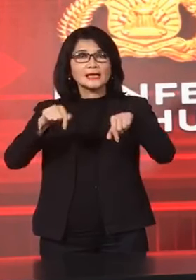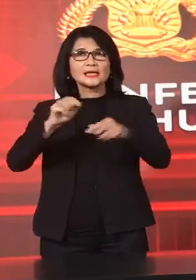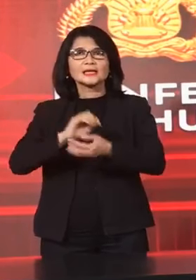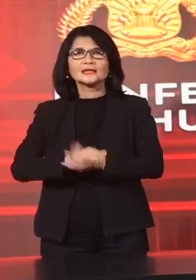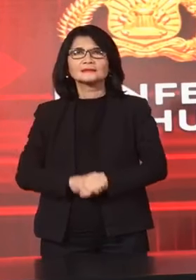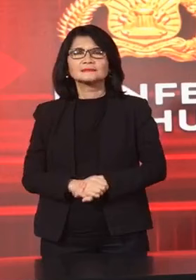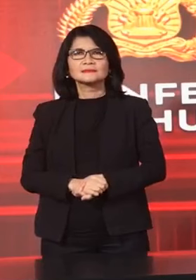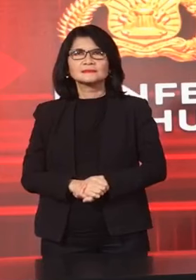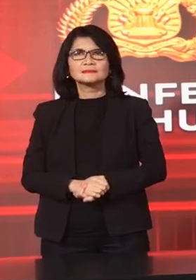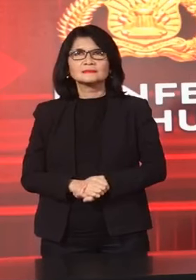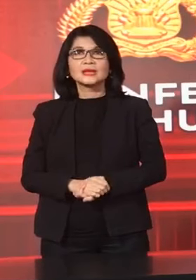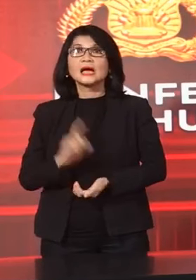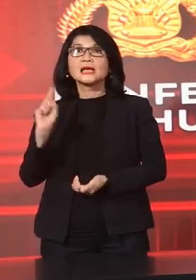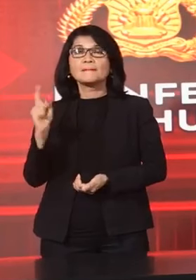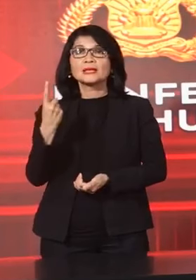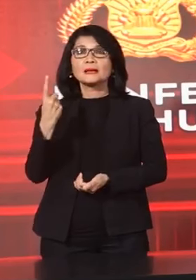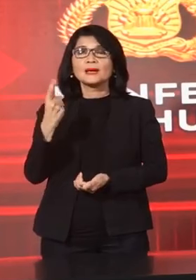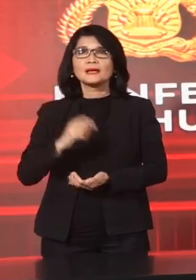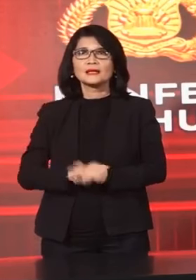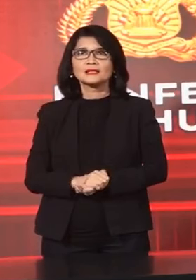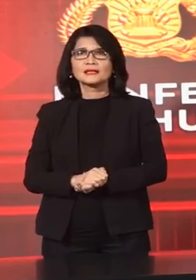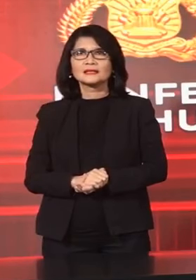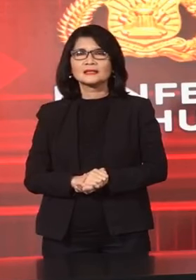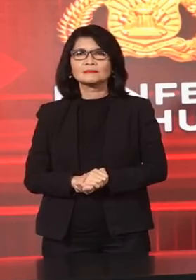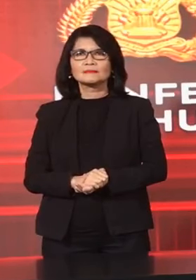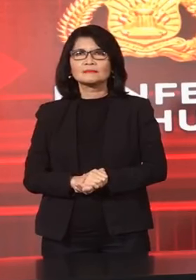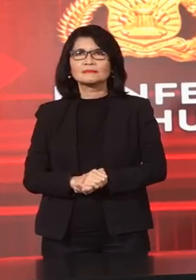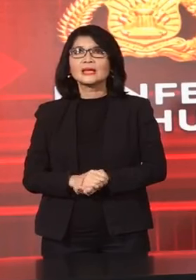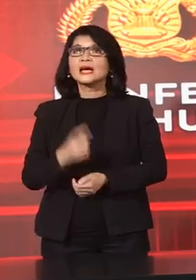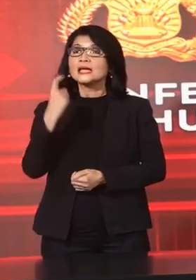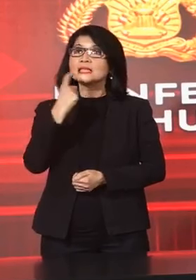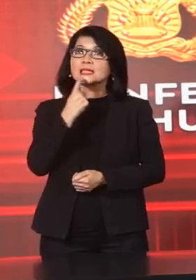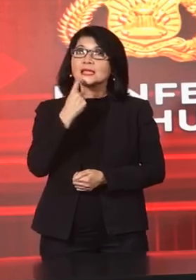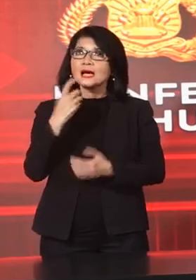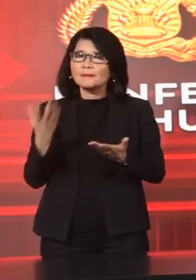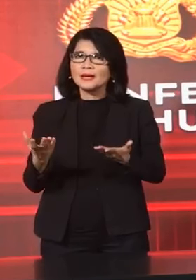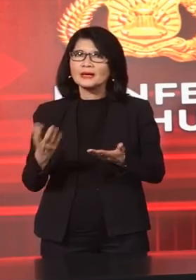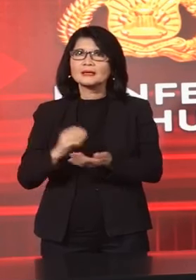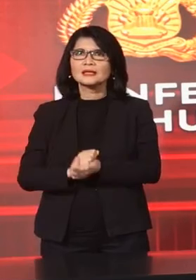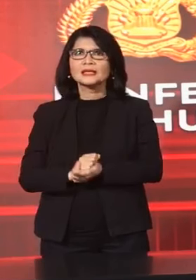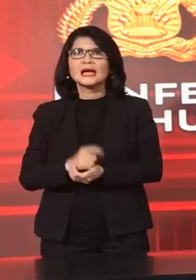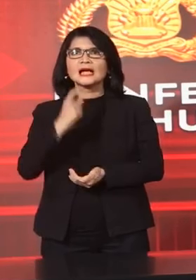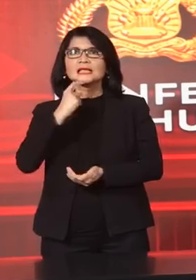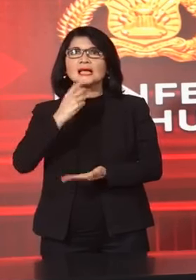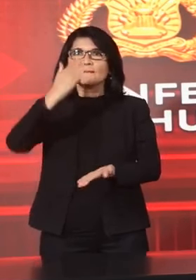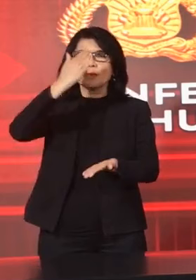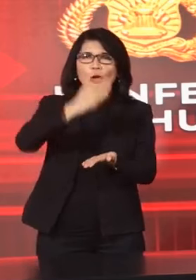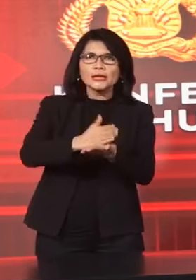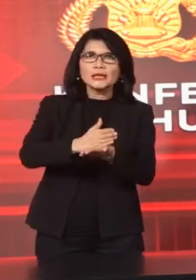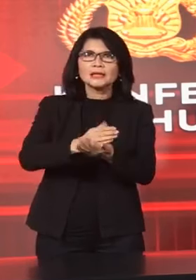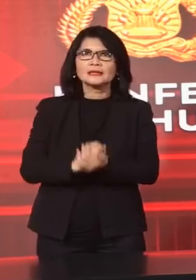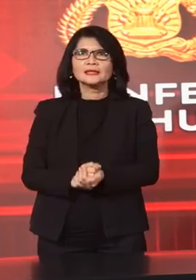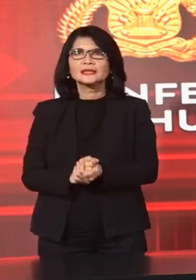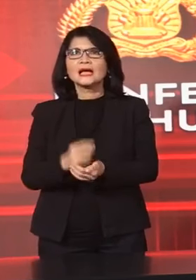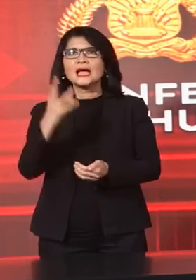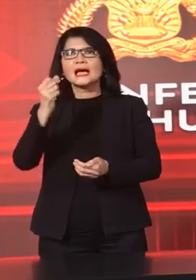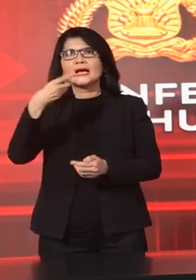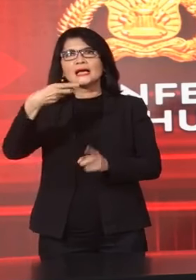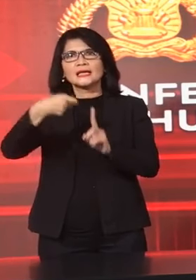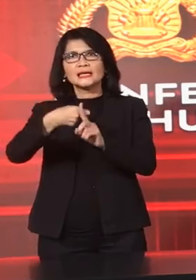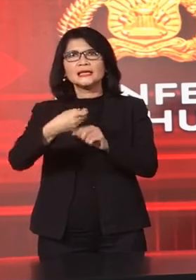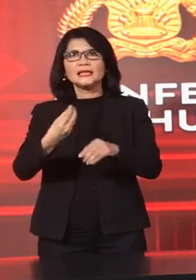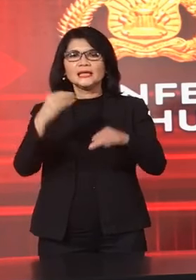Yang pertama Yang kami sampaikan terkait Pemblokiran Rekening